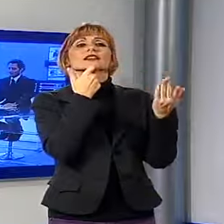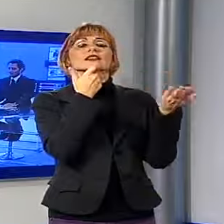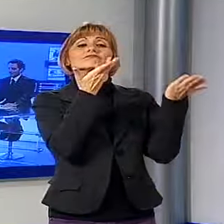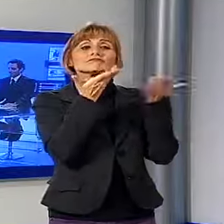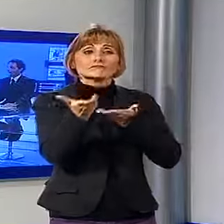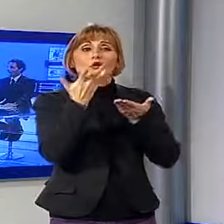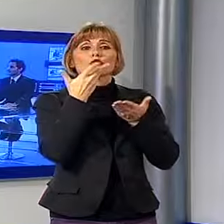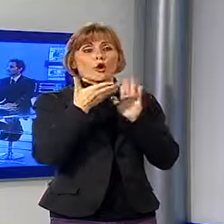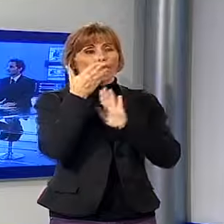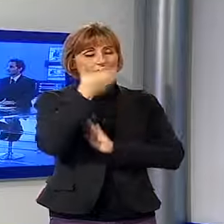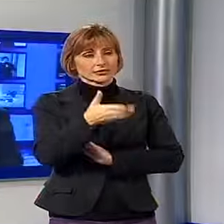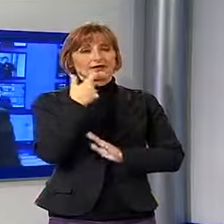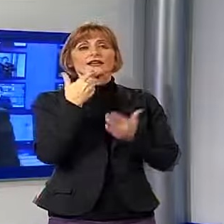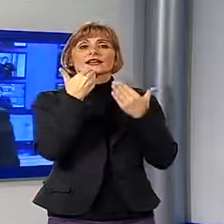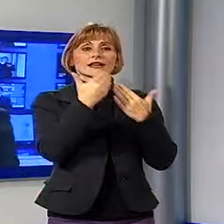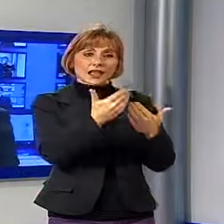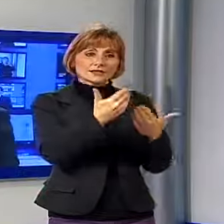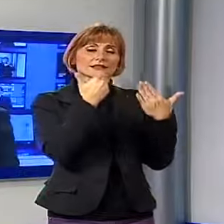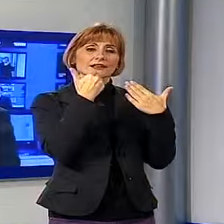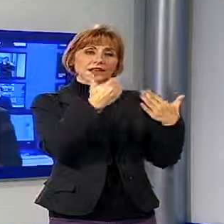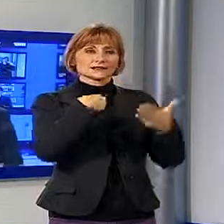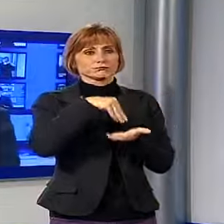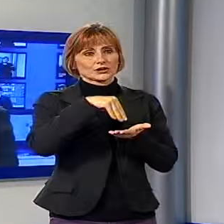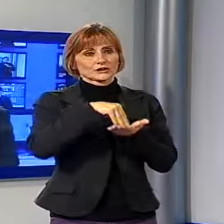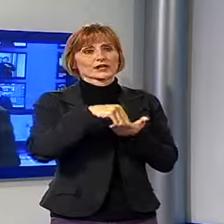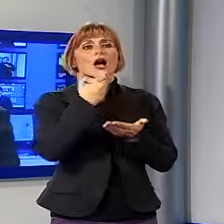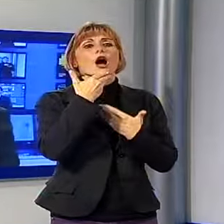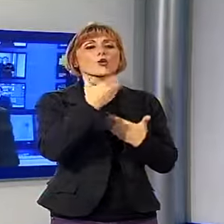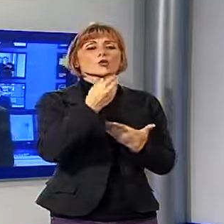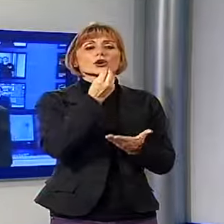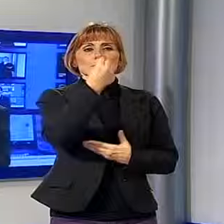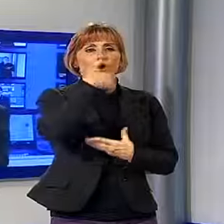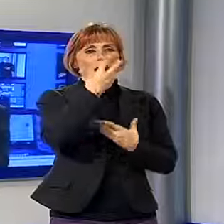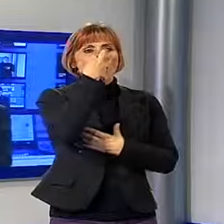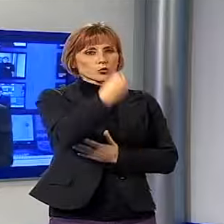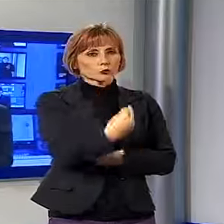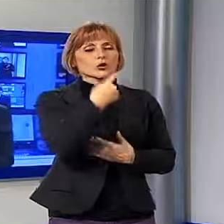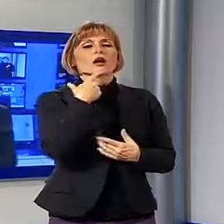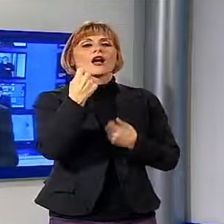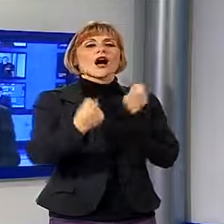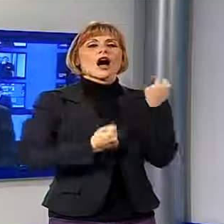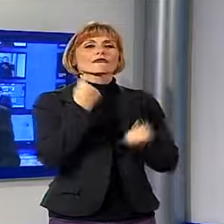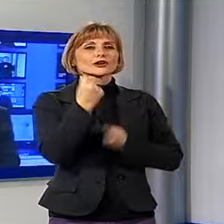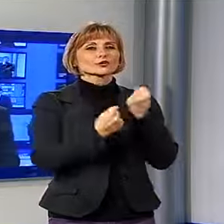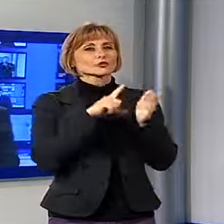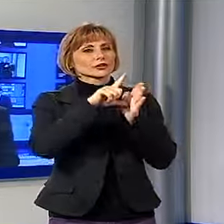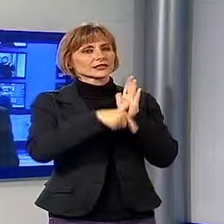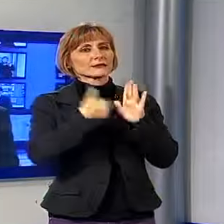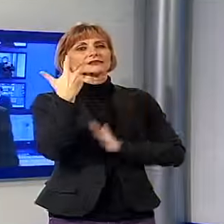andare. Grazie Enrico, grazie per la tua presenza e bocca al lupo per questa avventura che dura per tre settimane, ovviamente la seguiremo costantemente